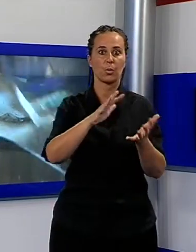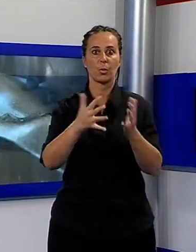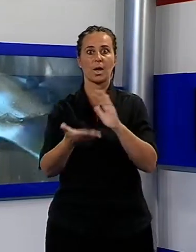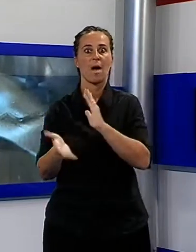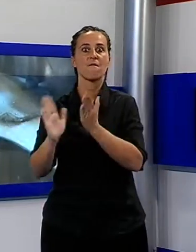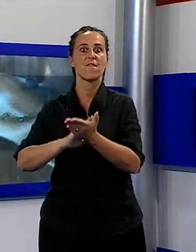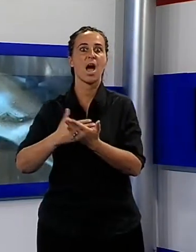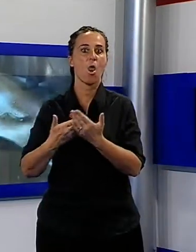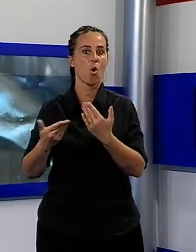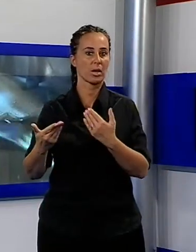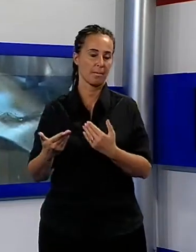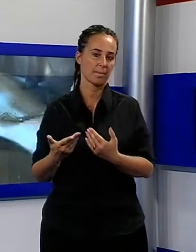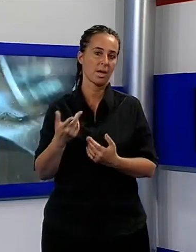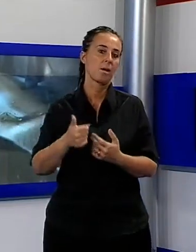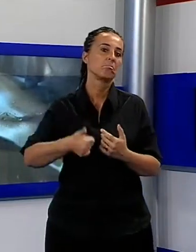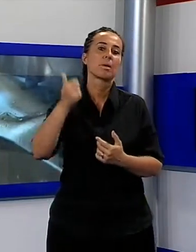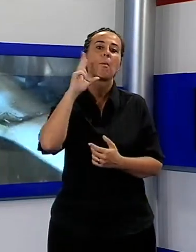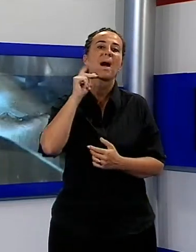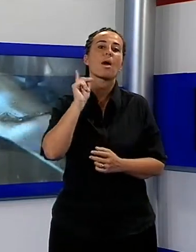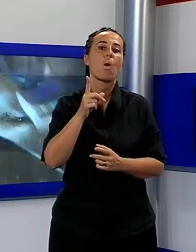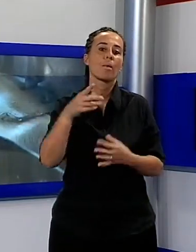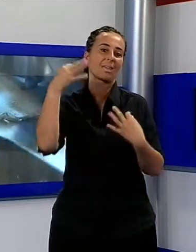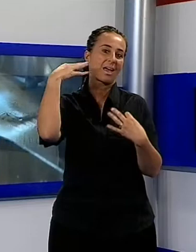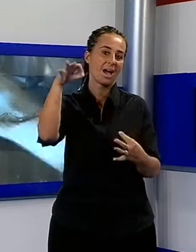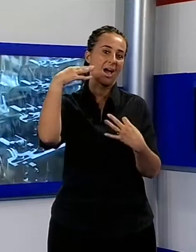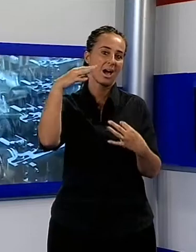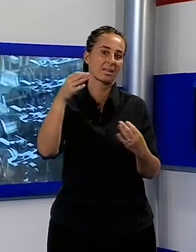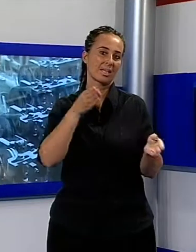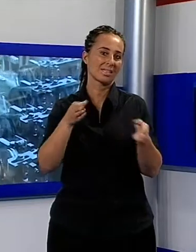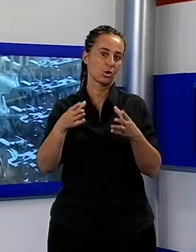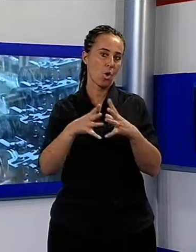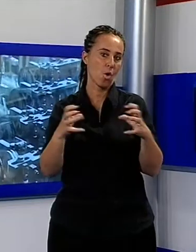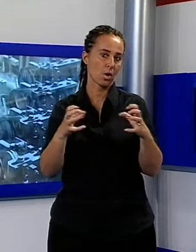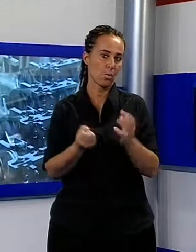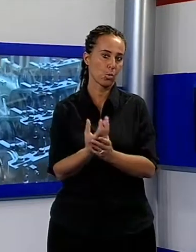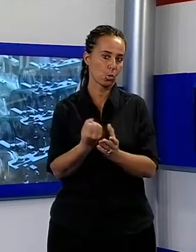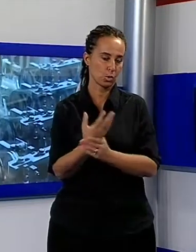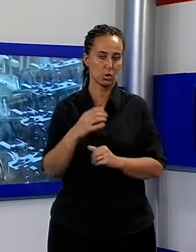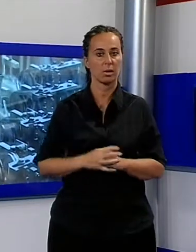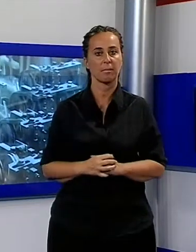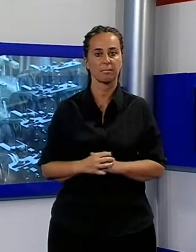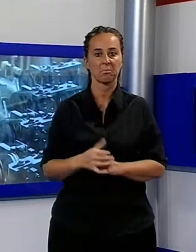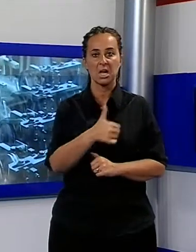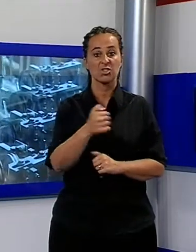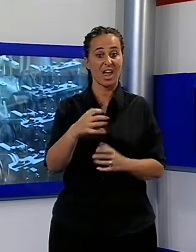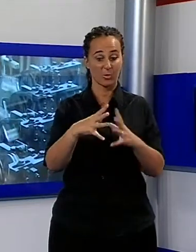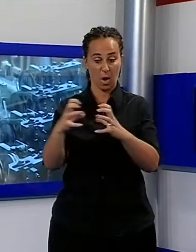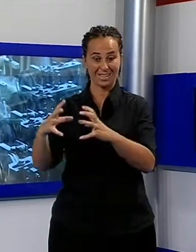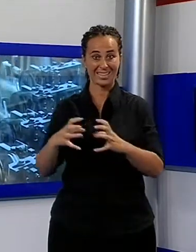carta punta di diamante del distretto produttivo lucchese. Più di 100 aziende con un fatturato pari a quasi 3